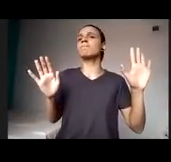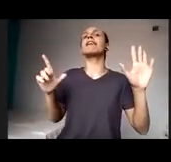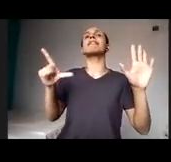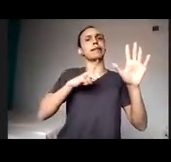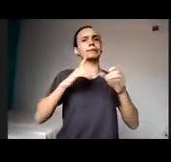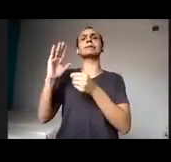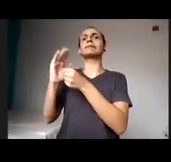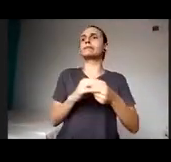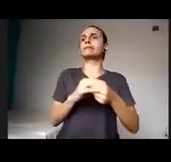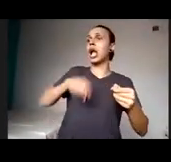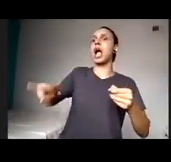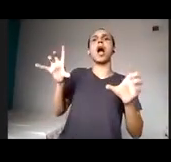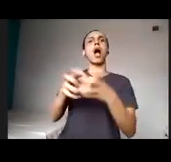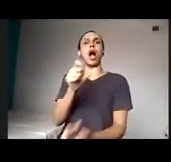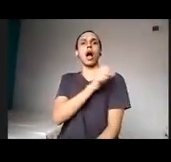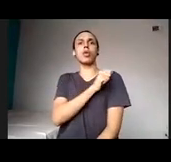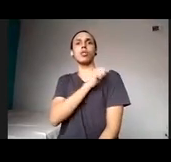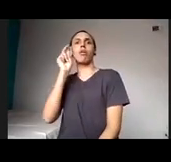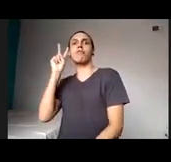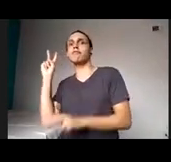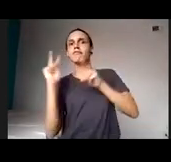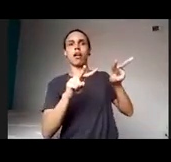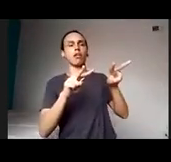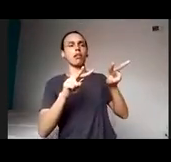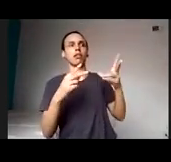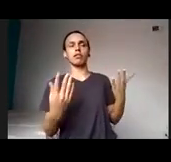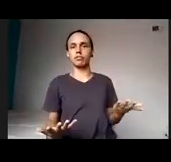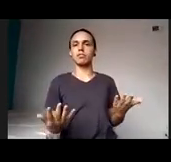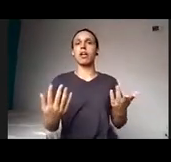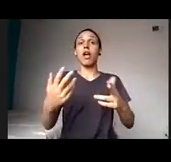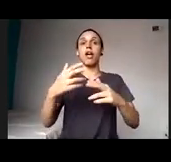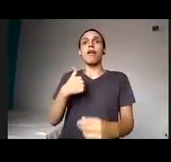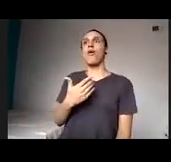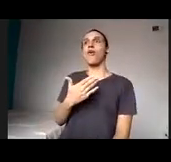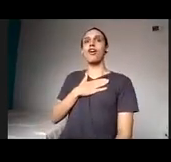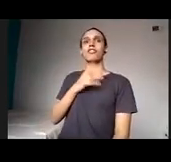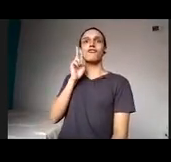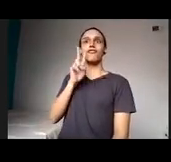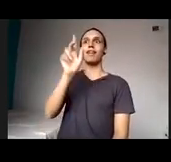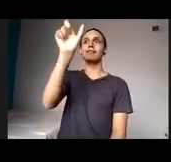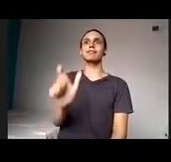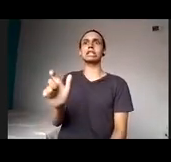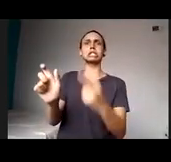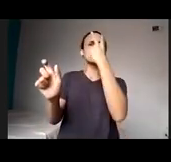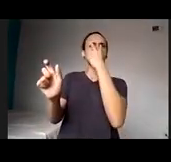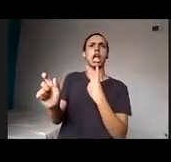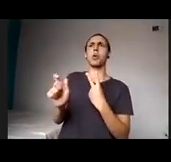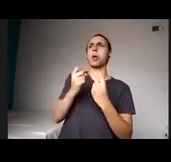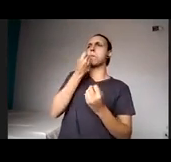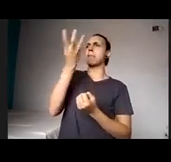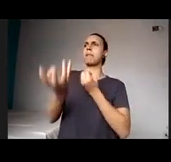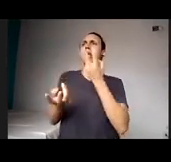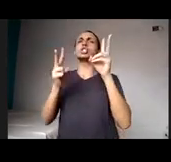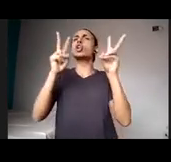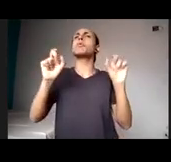Então, eu gosto muito de ver cegos falando de cegueira. Eu gosto muito de ver surdos falando de